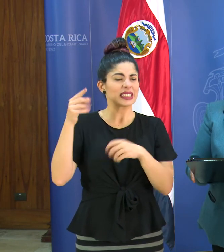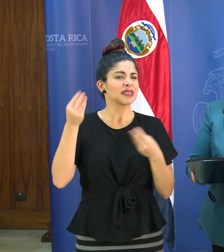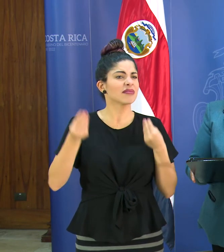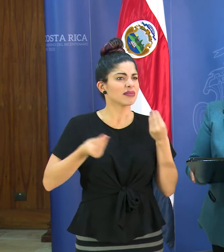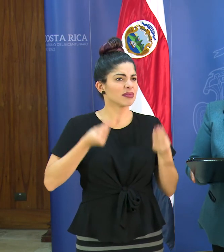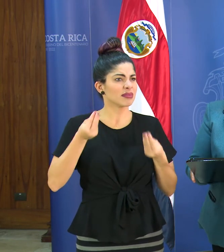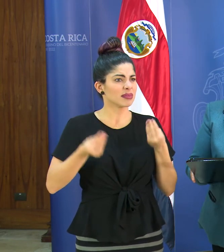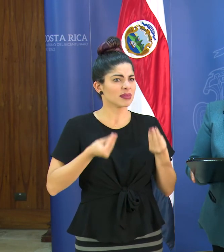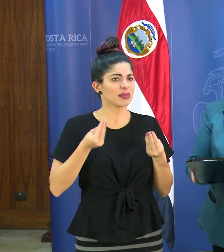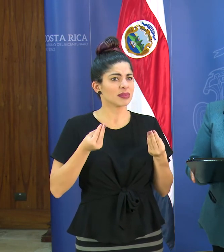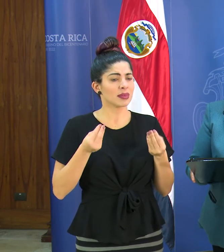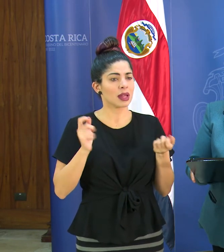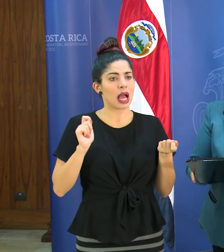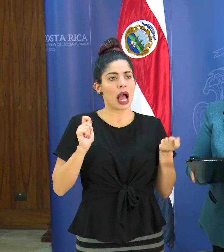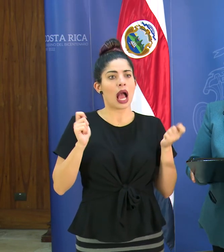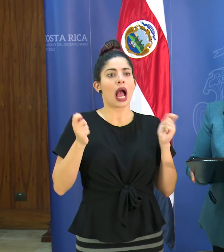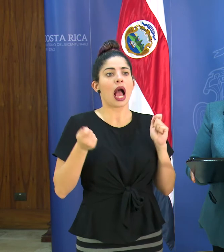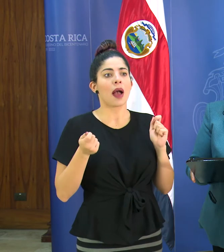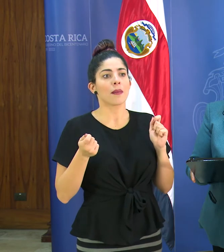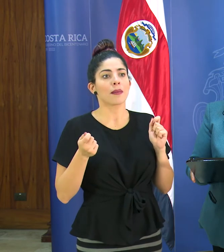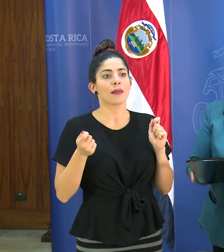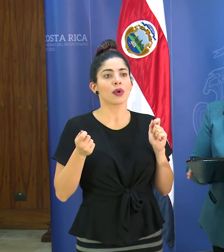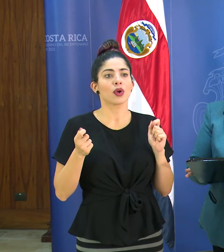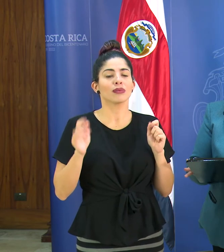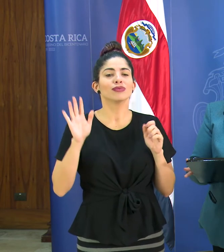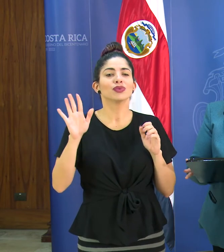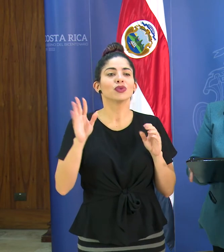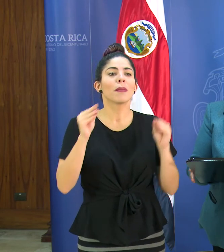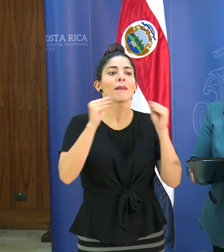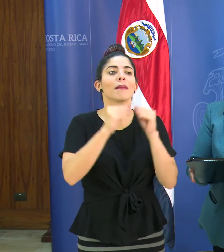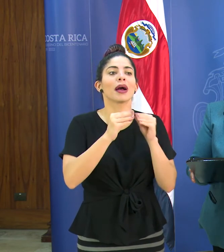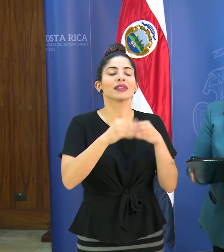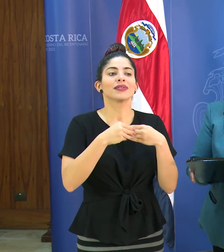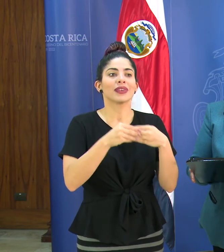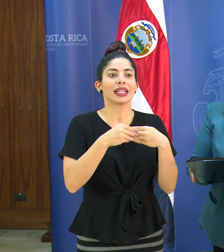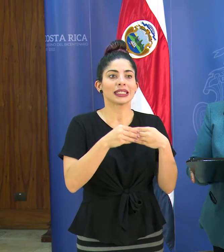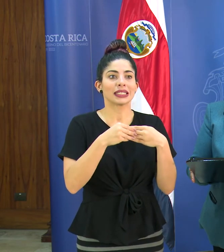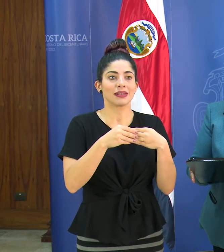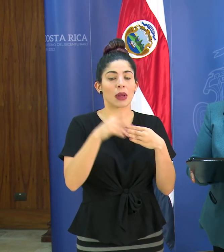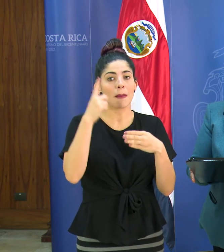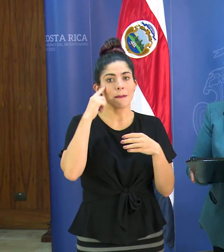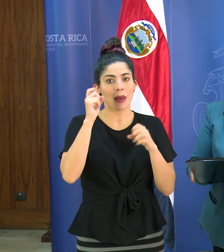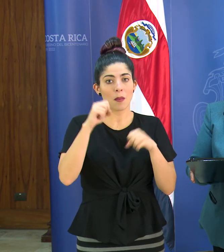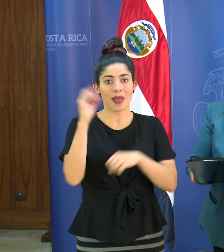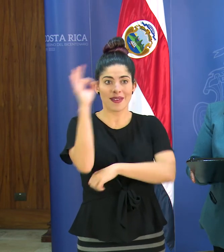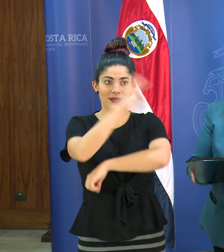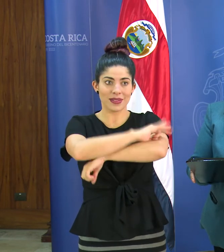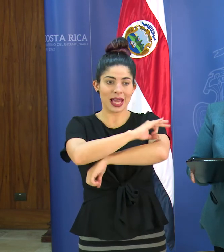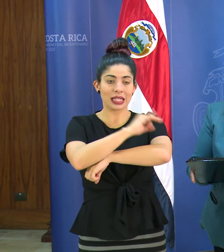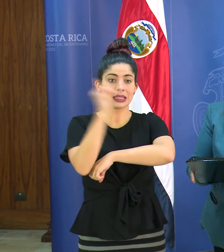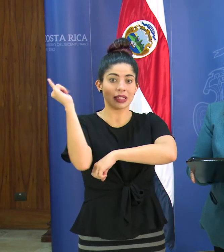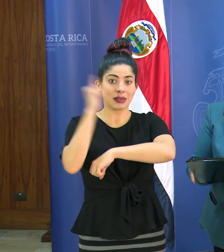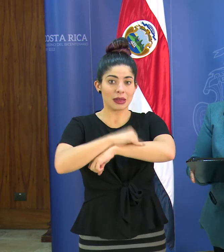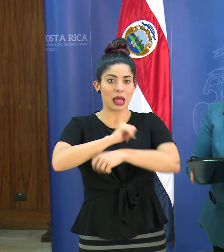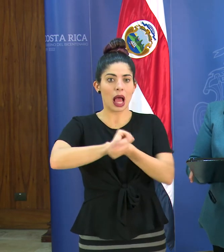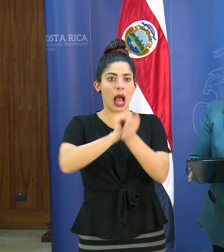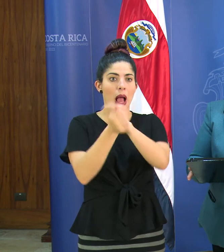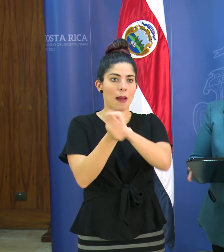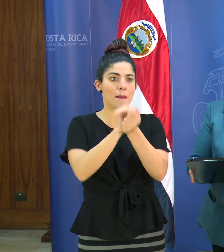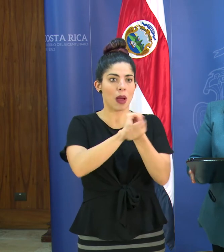un cambio en lo flexibles que son para poder cambiar la fecha de viaje